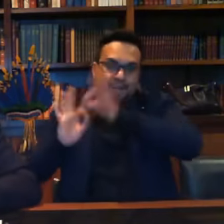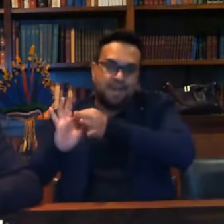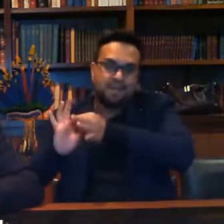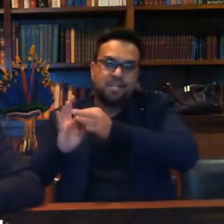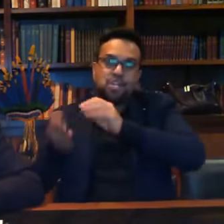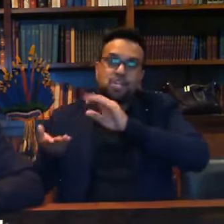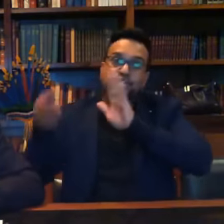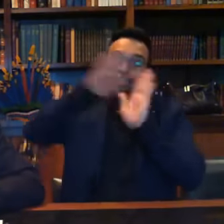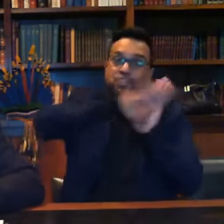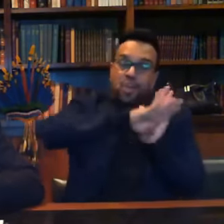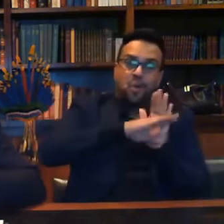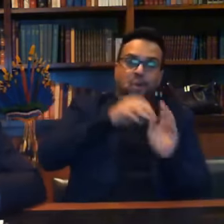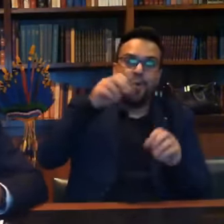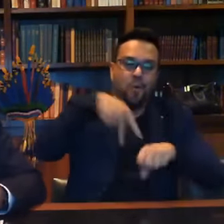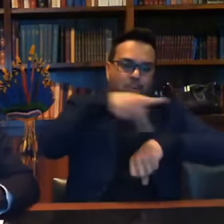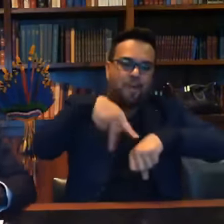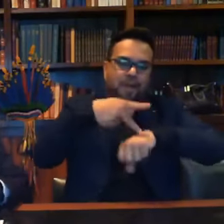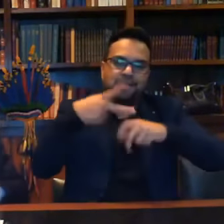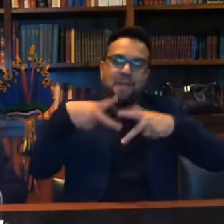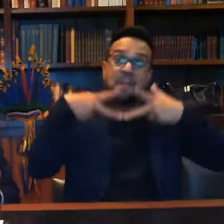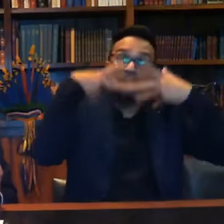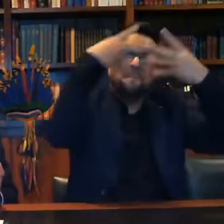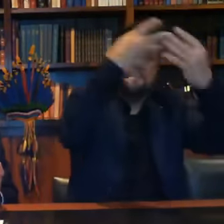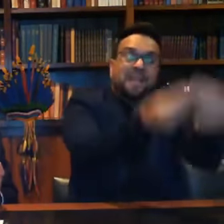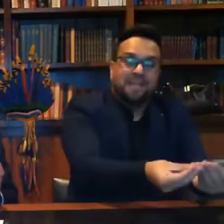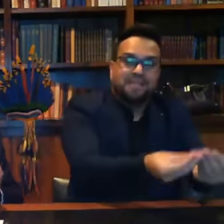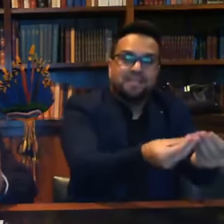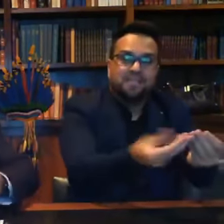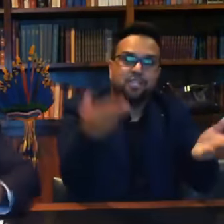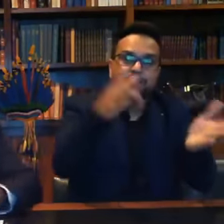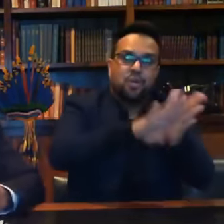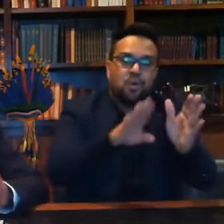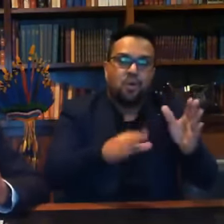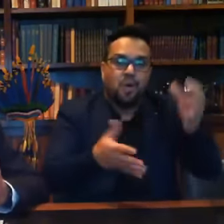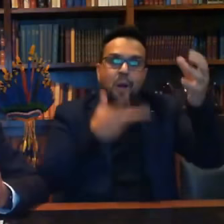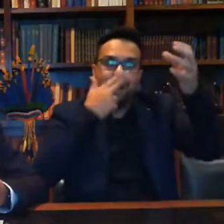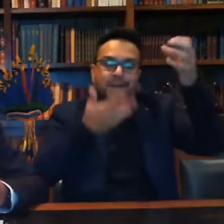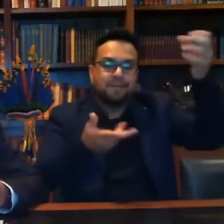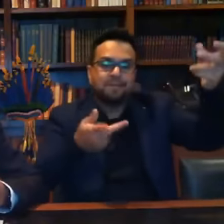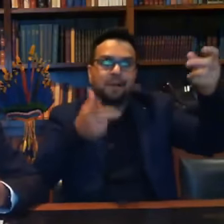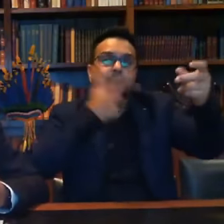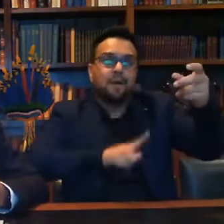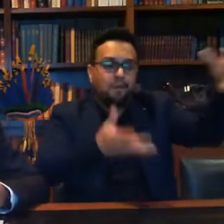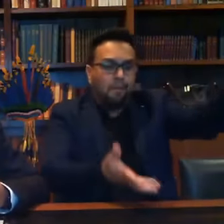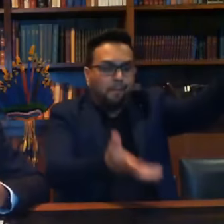chegou no seu país. Qual foi o presente para ele? Deu uma cesta básica.